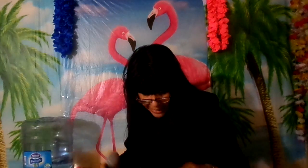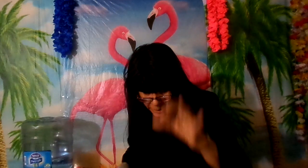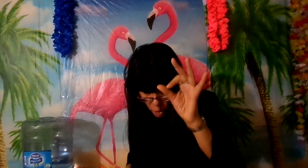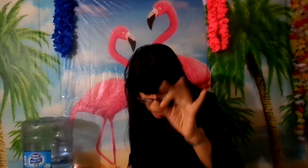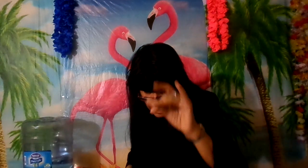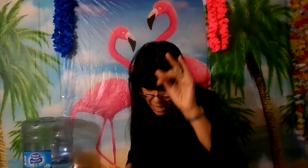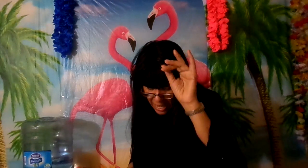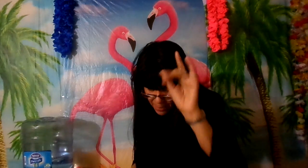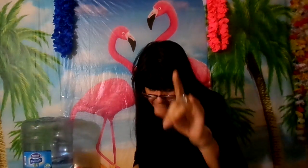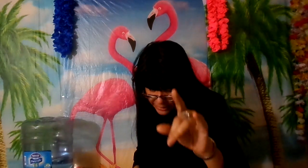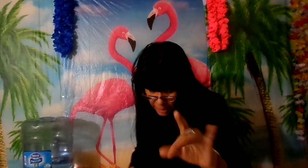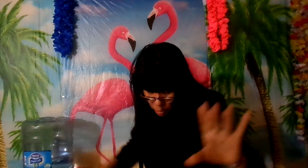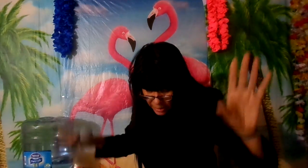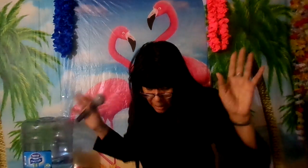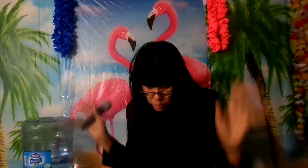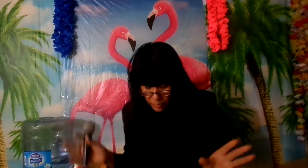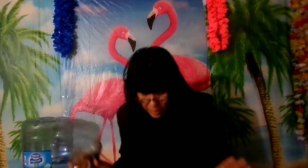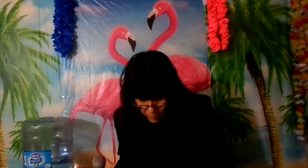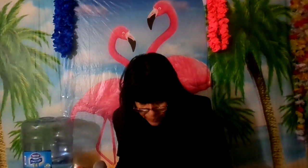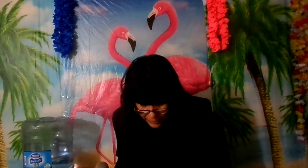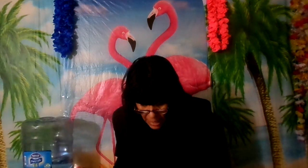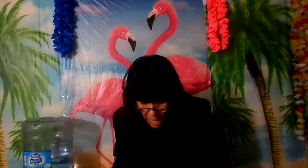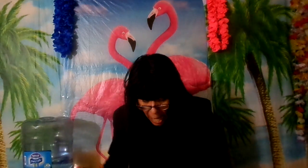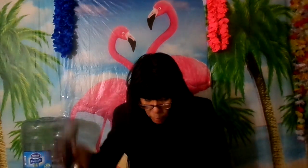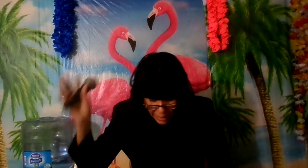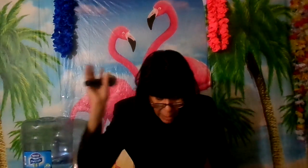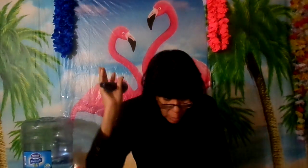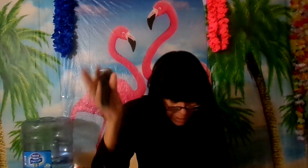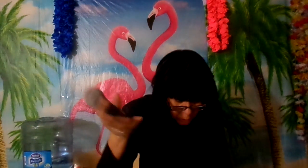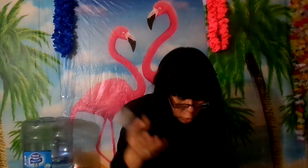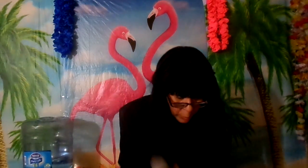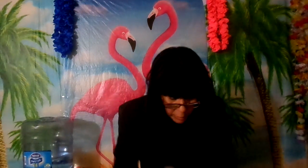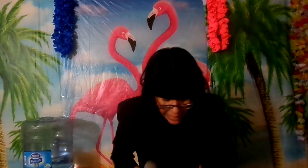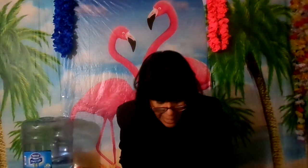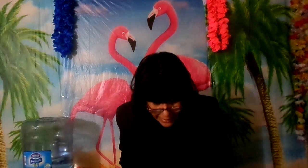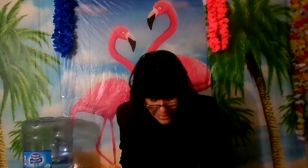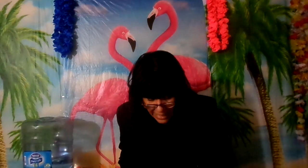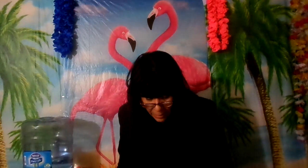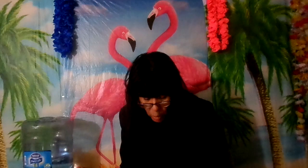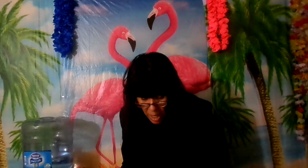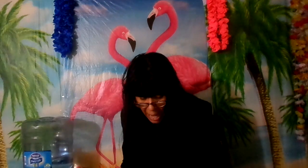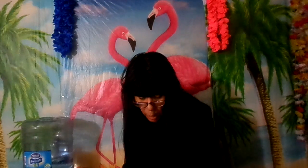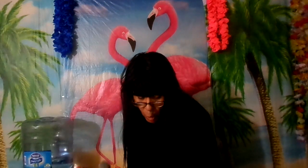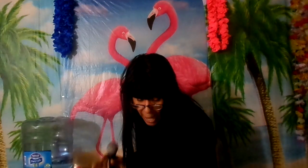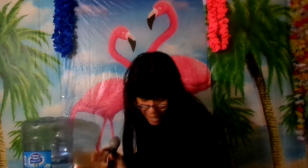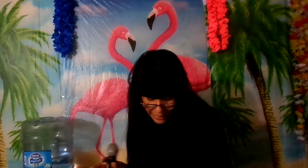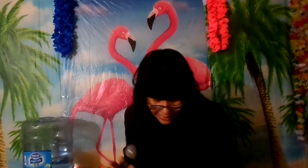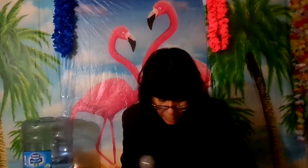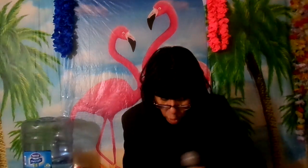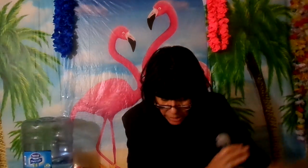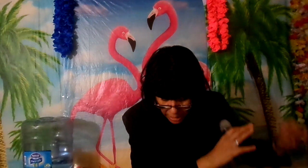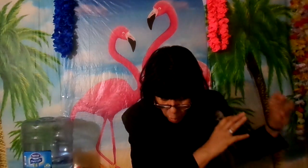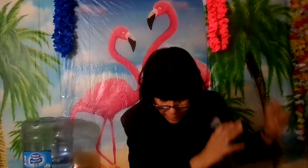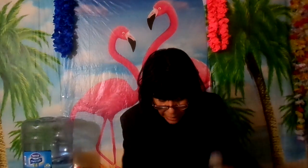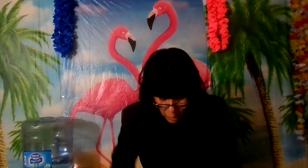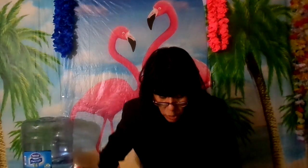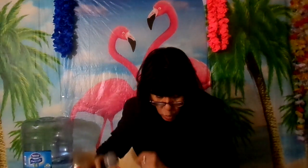que dios ha mantenido el cautiverio a un gran gran número de ángeles caído a los ángeles que no se guardaron su